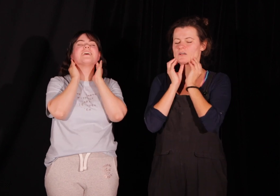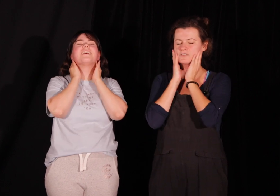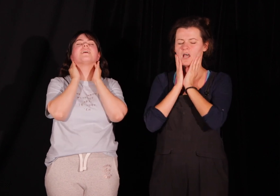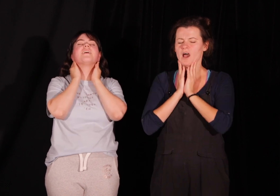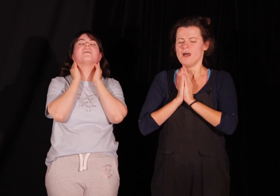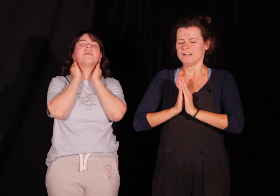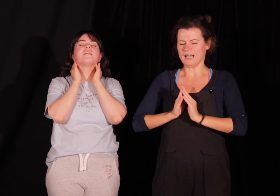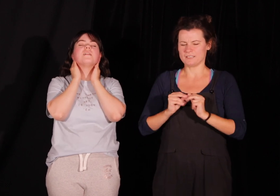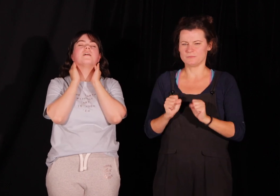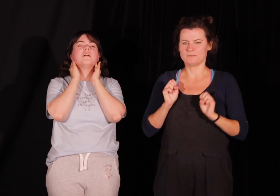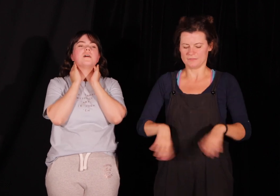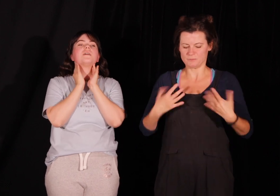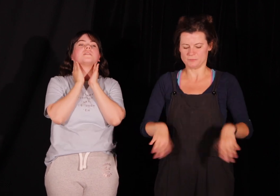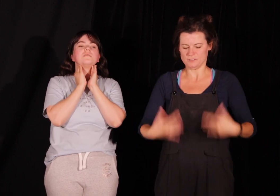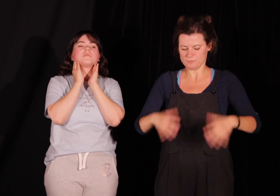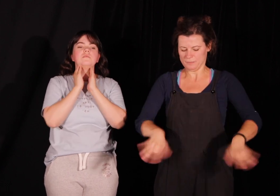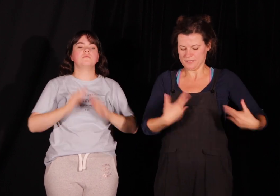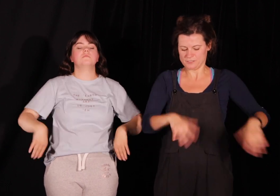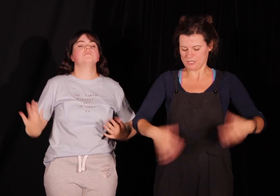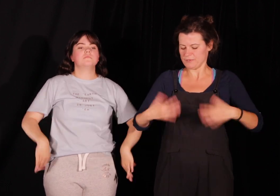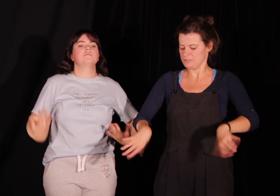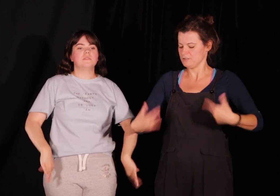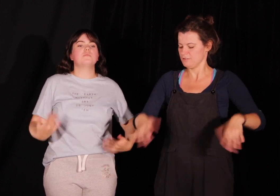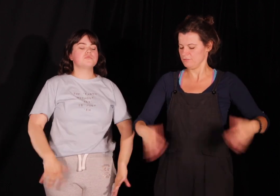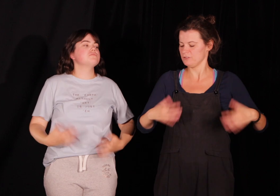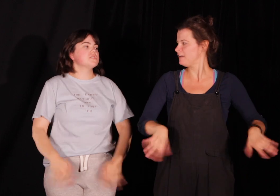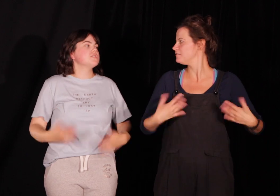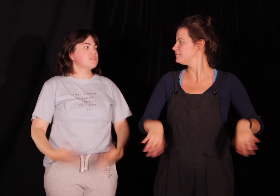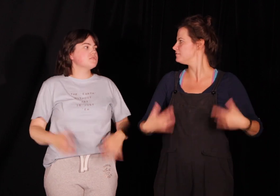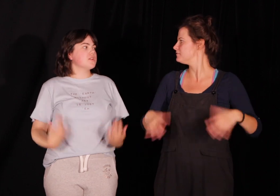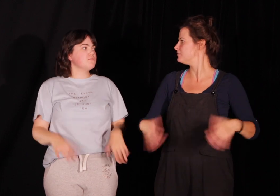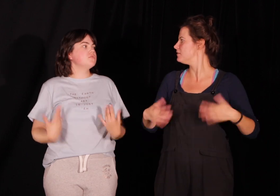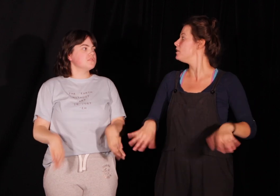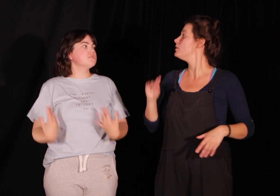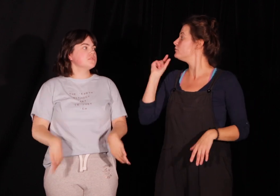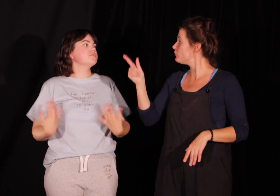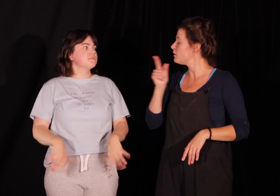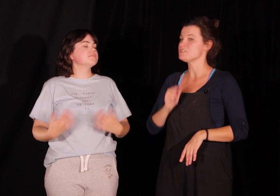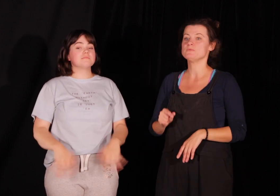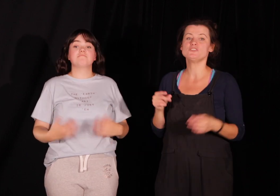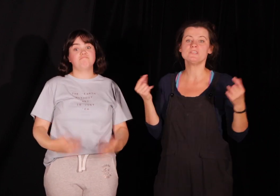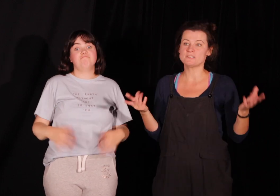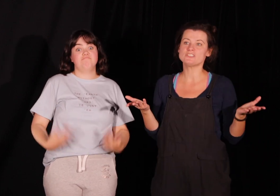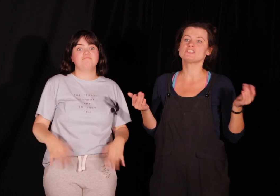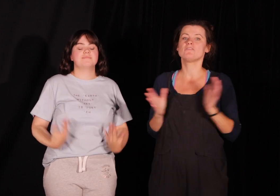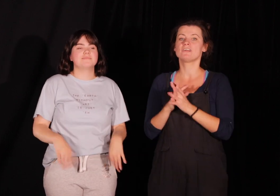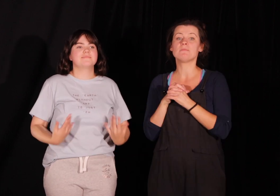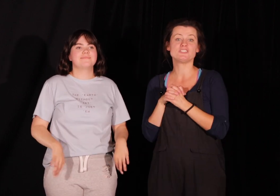dobrze. Tak, tak możemy strzepać w Ja bym użyła jeszcze jakiegoś krema, czy coś? No właśnie, musimy jeszcze przecież wklepać